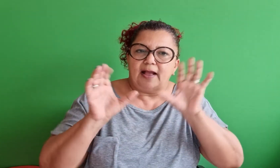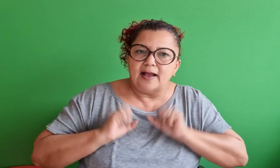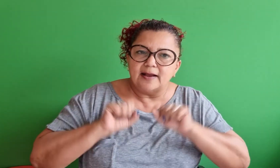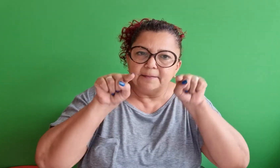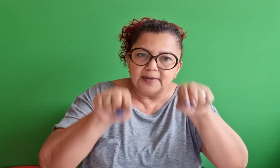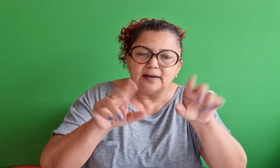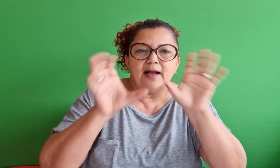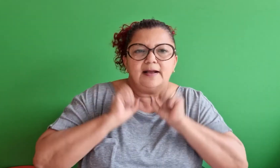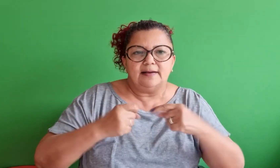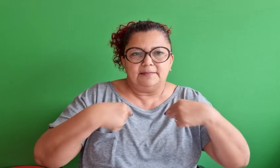a si mesmo.